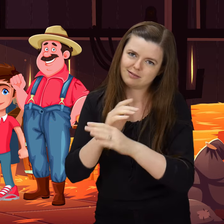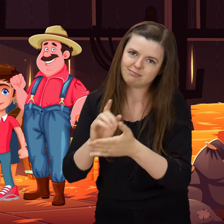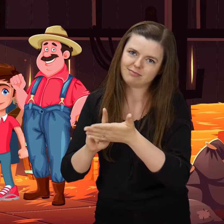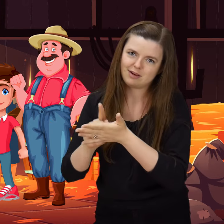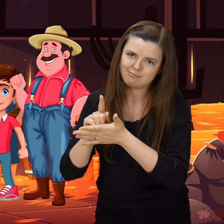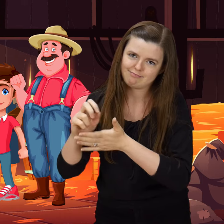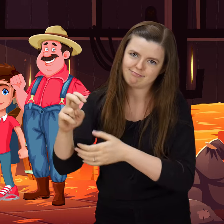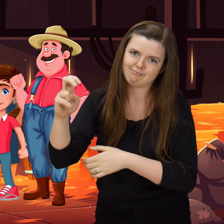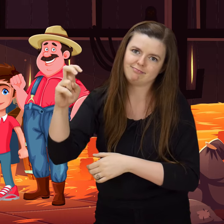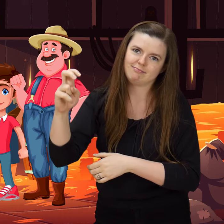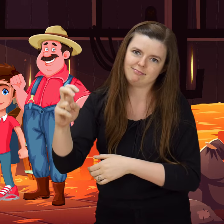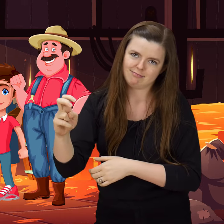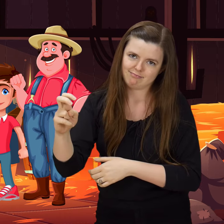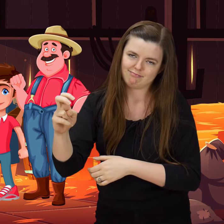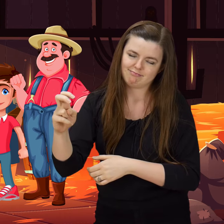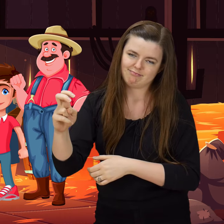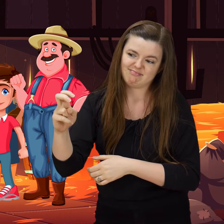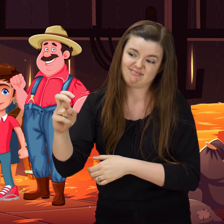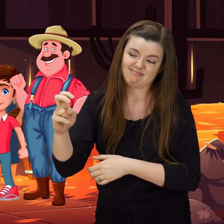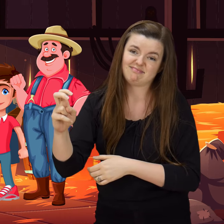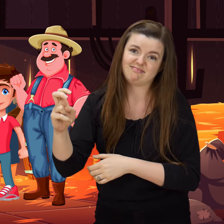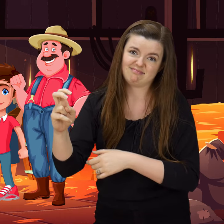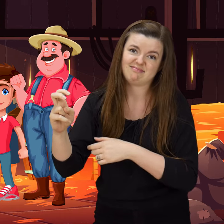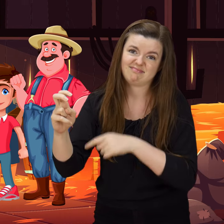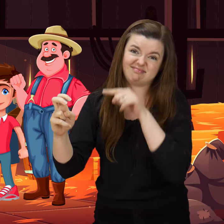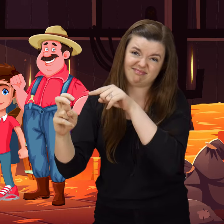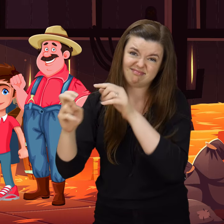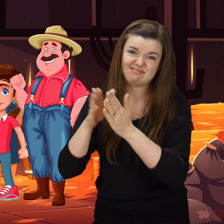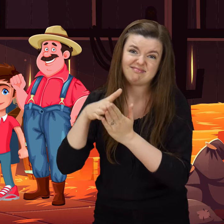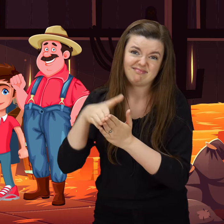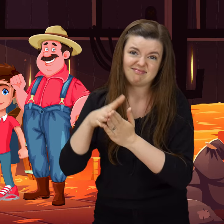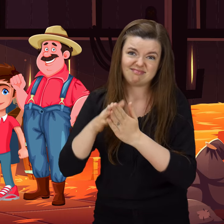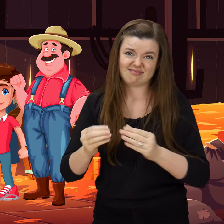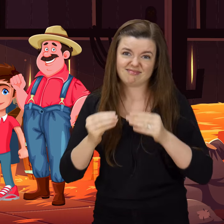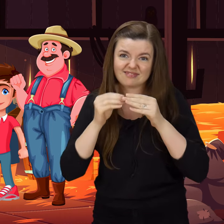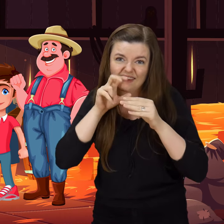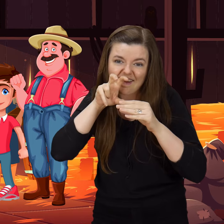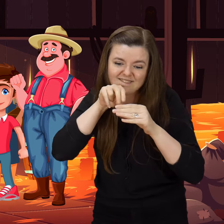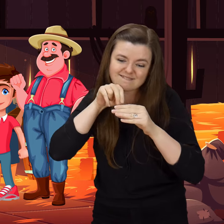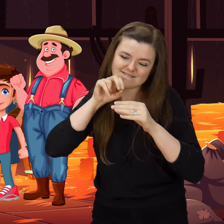myszka. Siedzi sobie i ząbkami serek